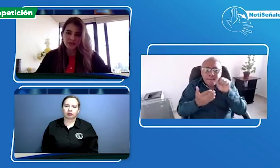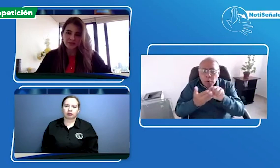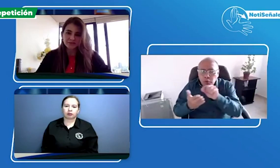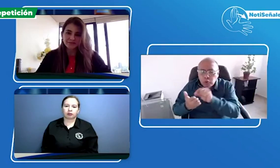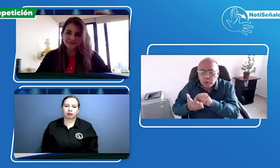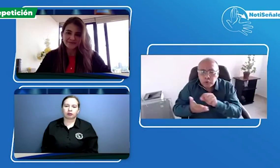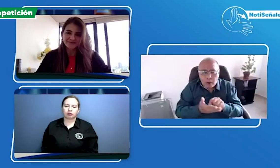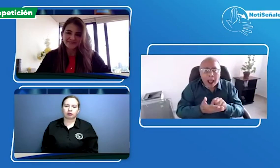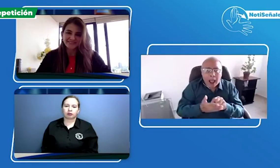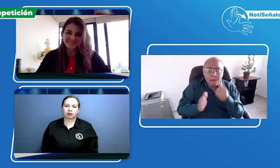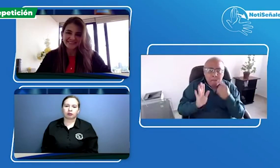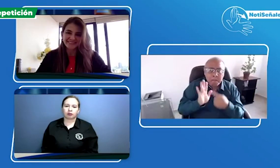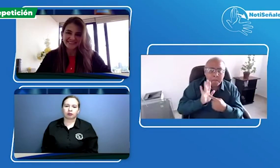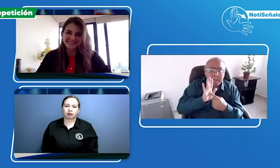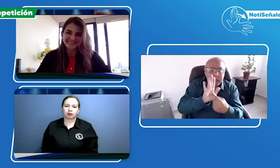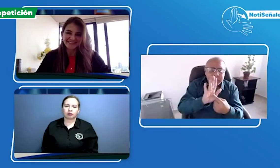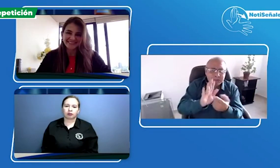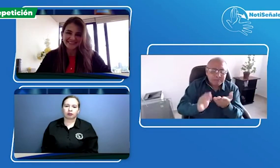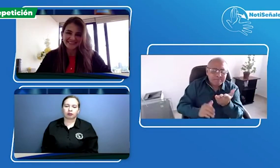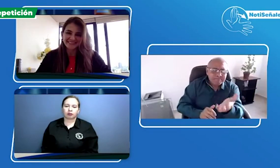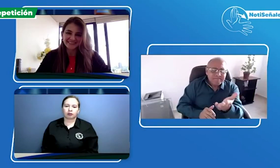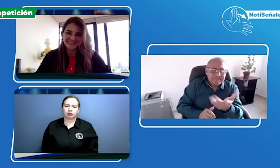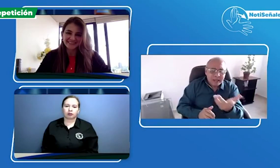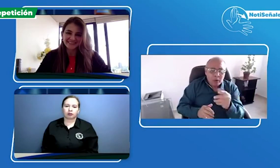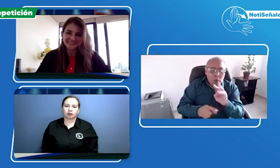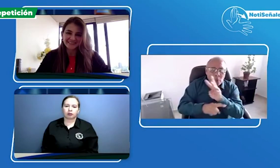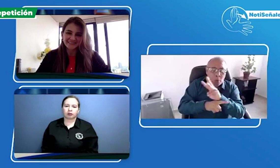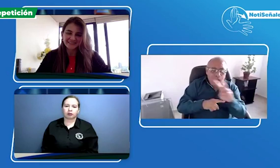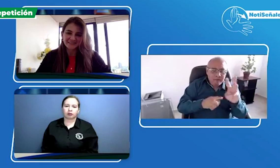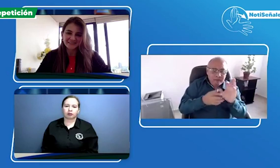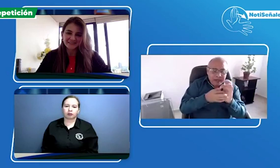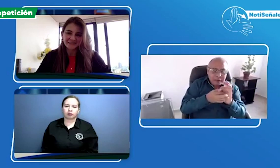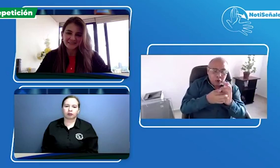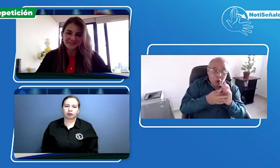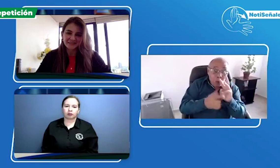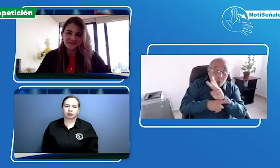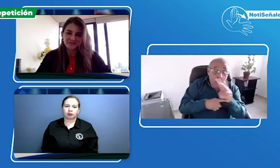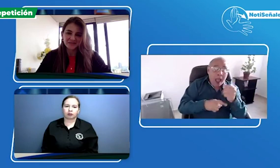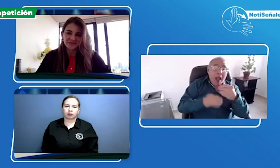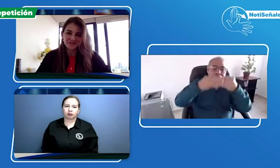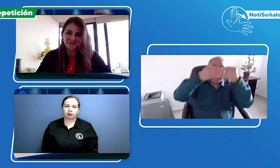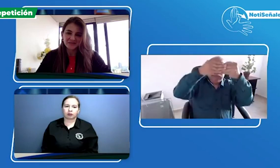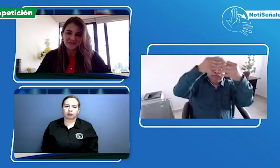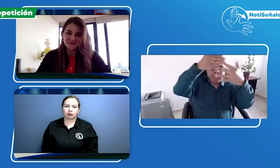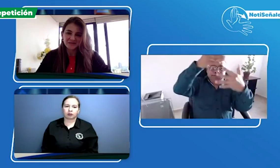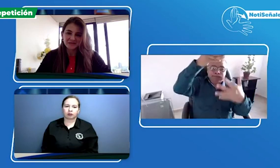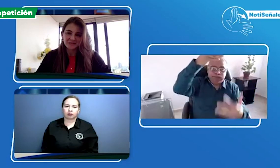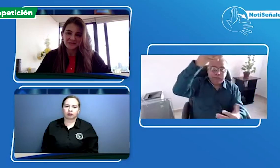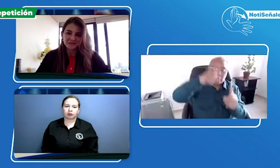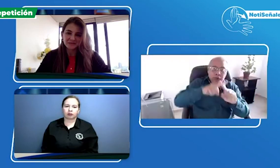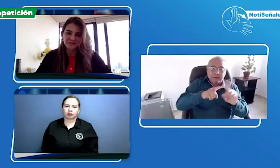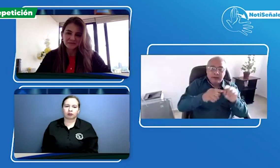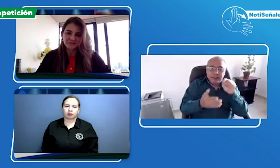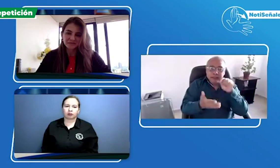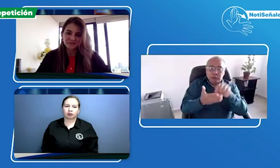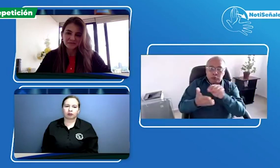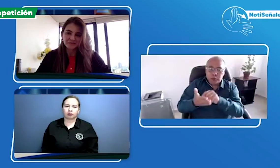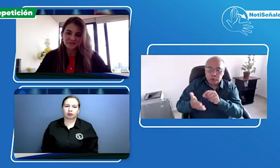preguntan en este momento acerca de cuáles son los puntos en los que se cuenta con Servir si quieren conocer los puntos de